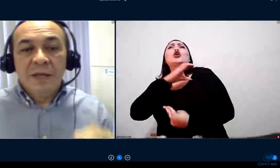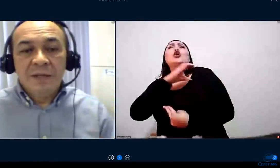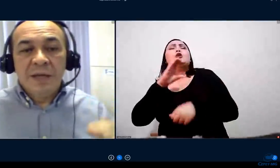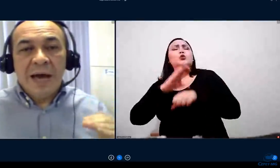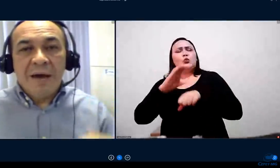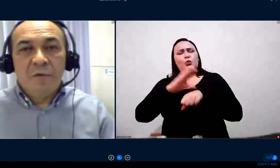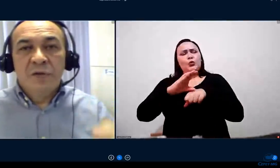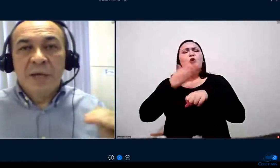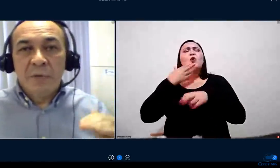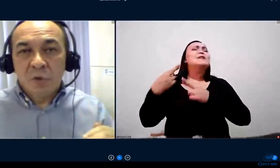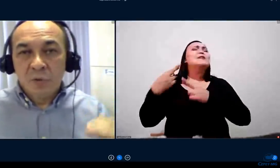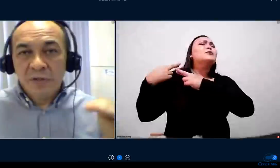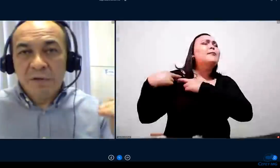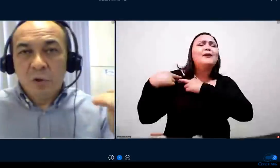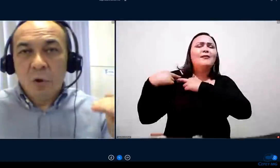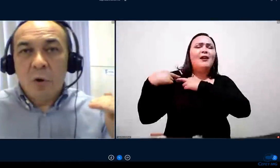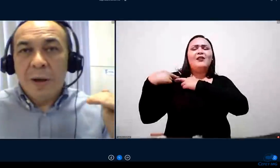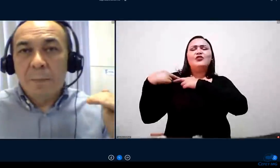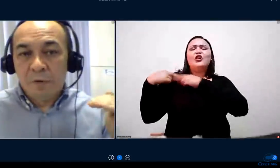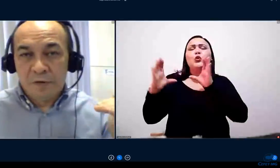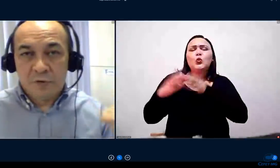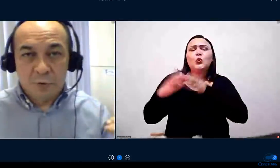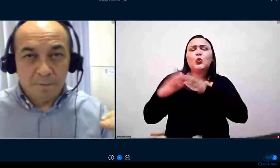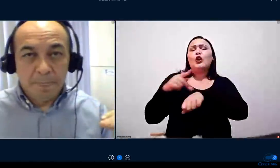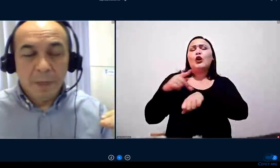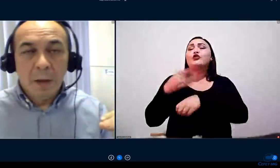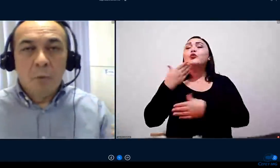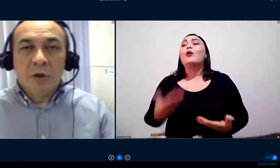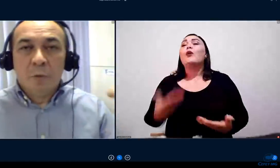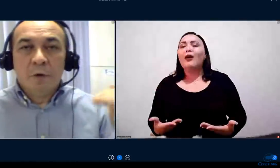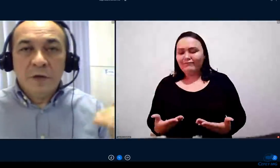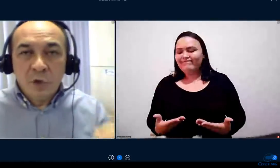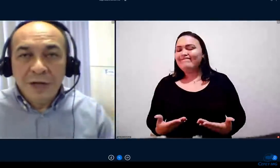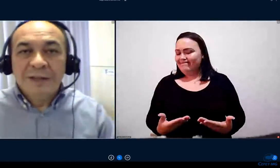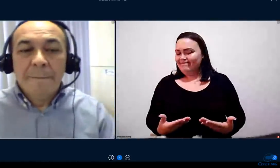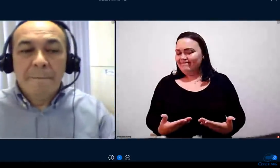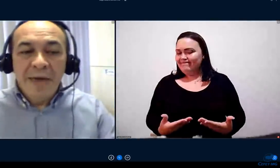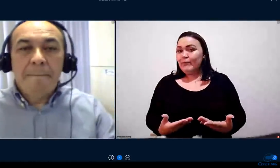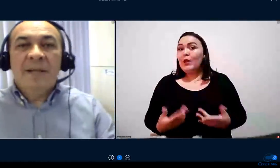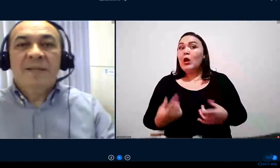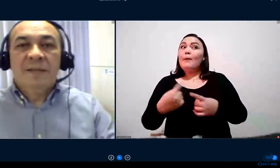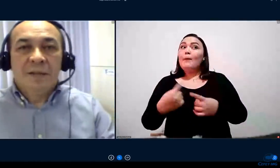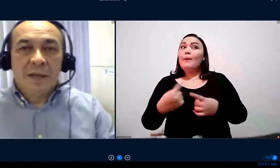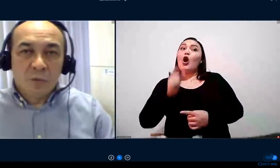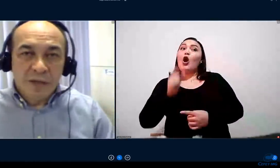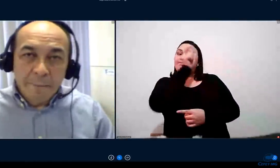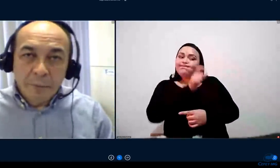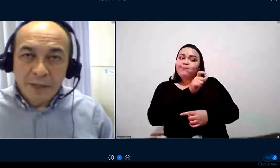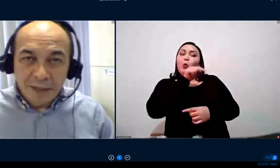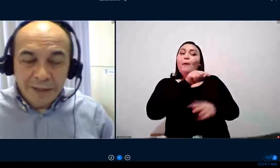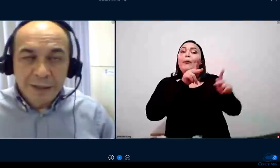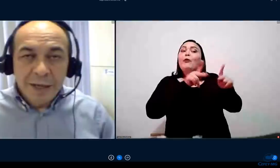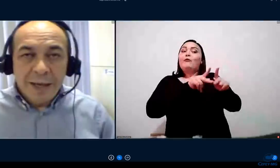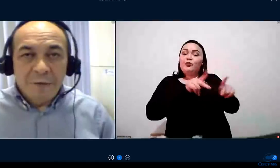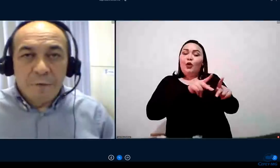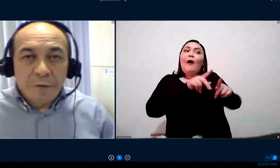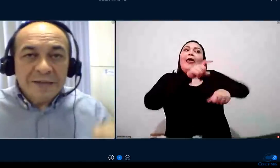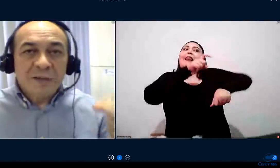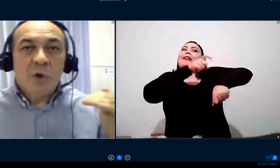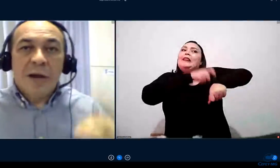terceirize a função exclusiva do professor. Porque o professor, ele também precisa ter o tempo dele